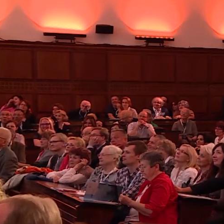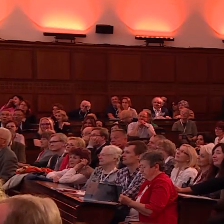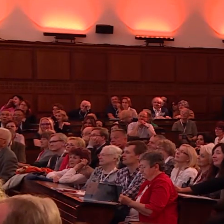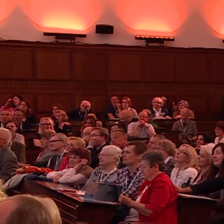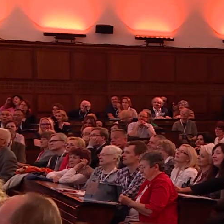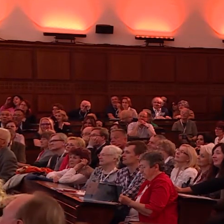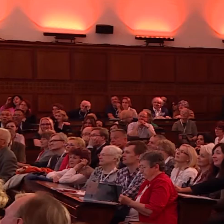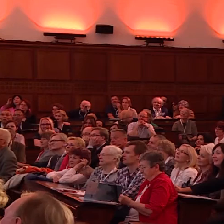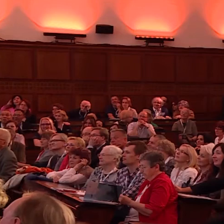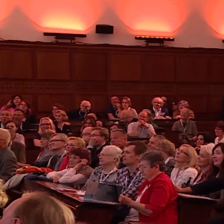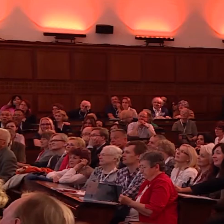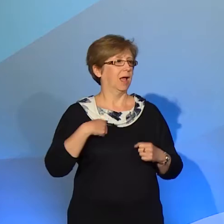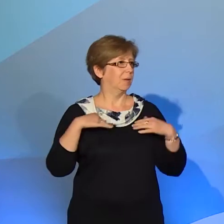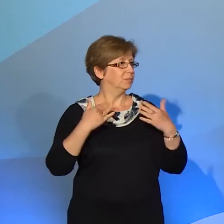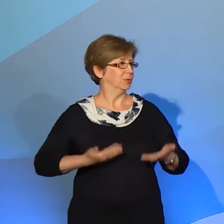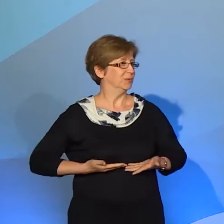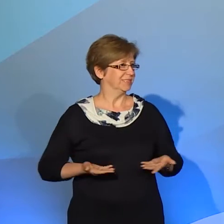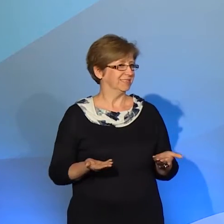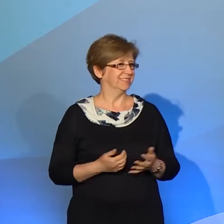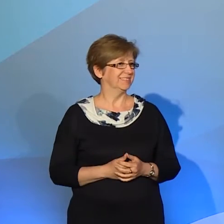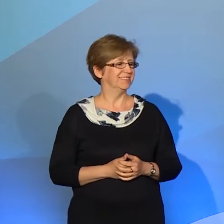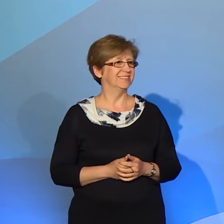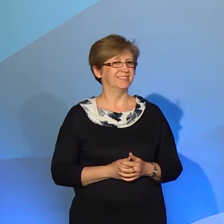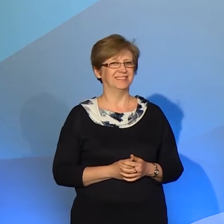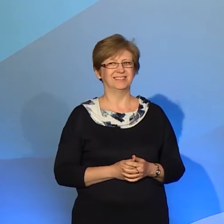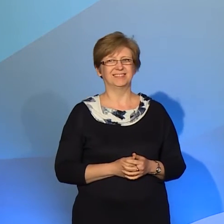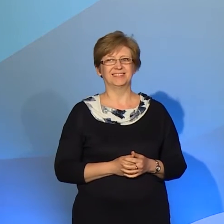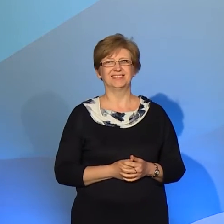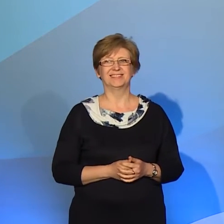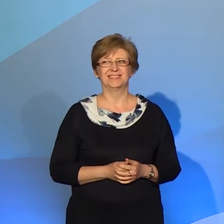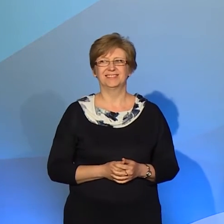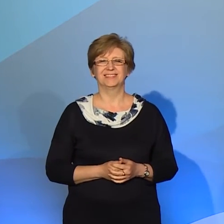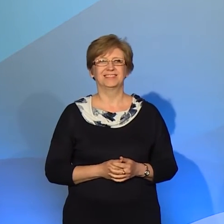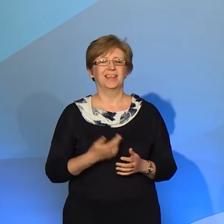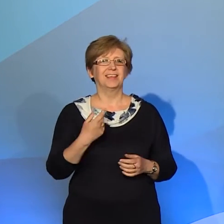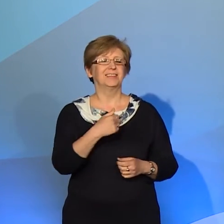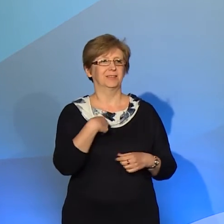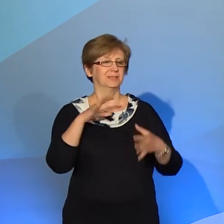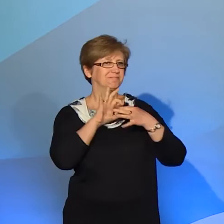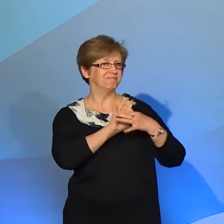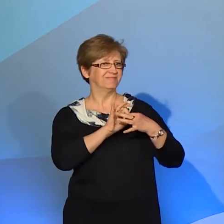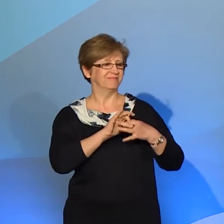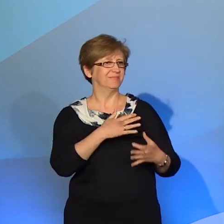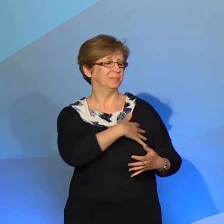syrenka ma biust. Więc Warszawa to znak, który odnosi się do biustu syrenki.